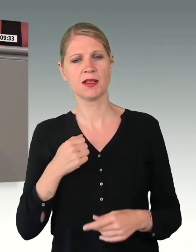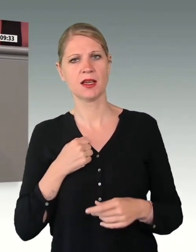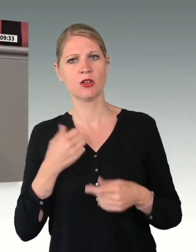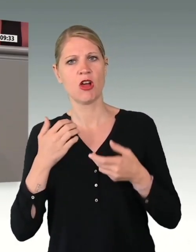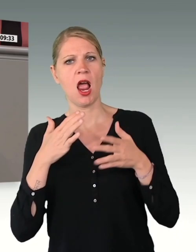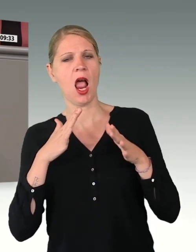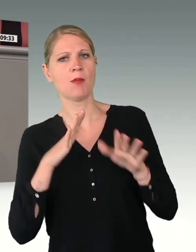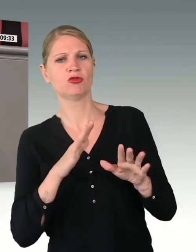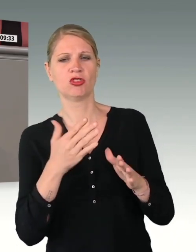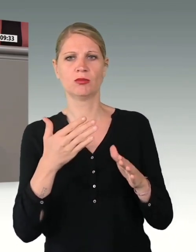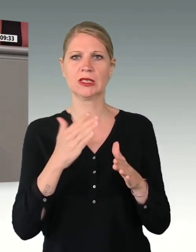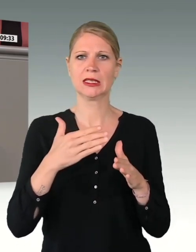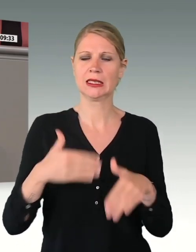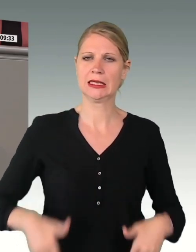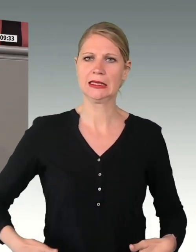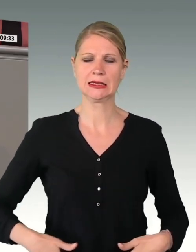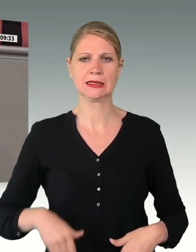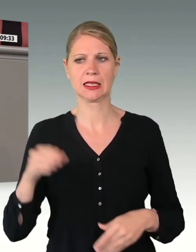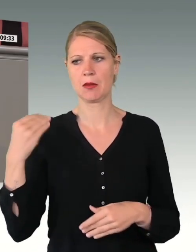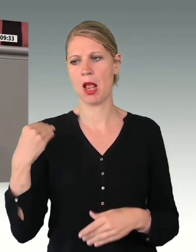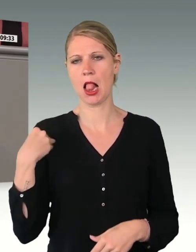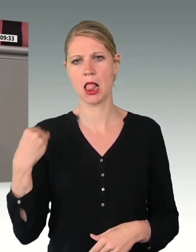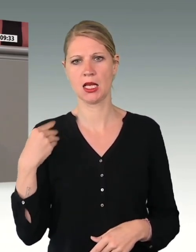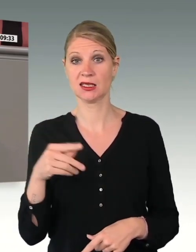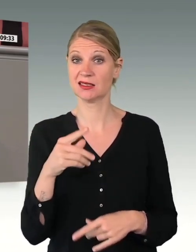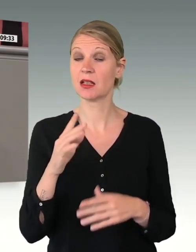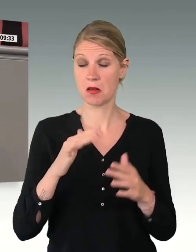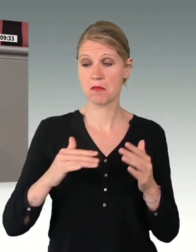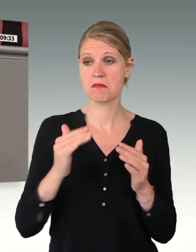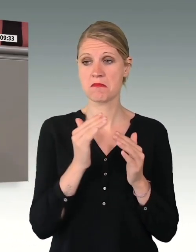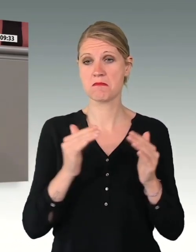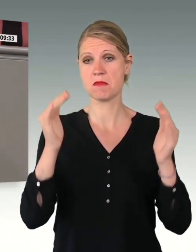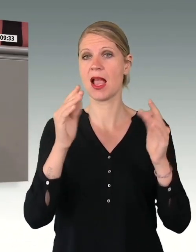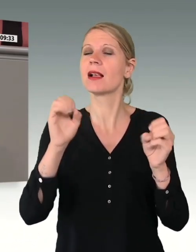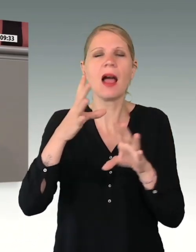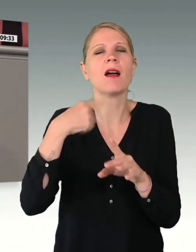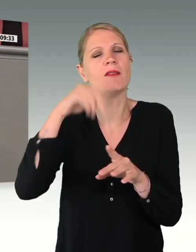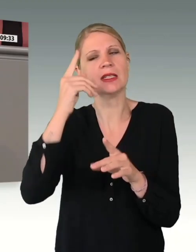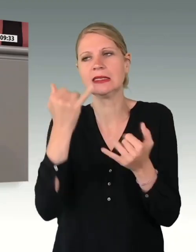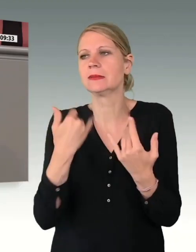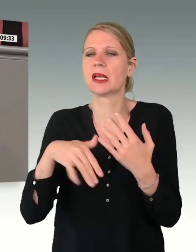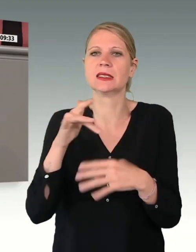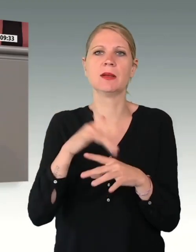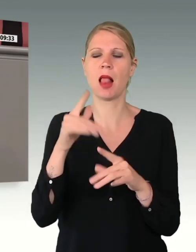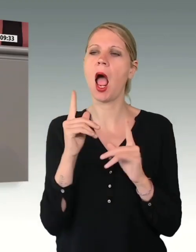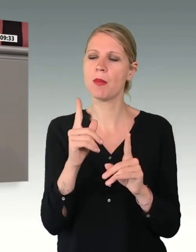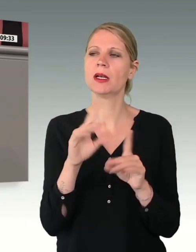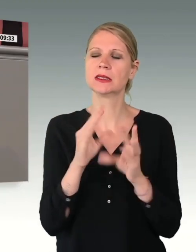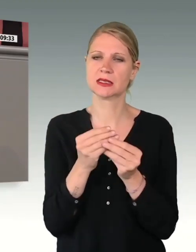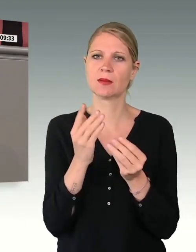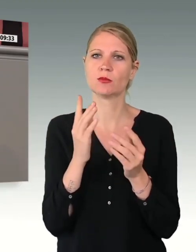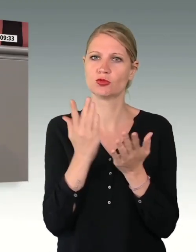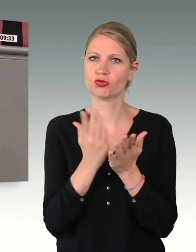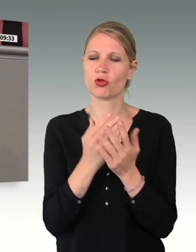ist eine deutliche Zunahme, auch bei gestiegener Sensibilität. Und für uns ist ganz klar, der Großteil unserer Soldatinnen